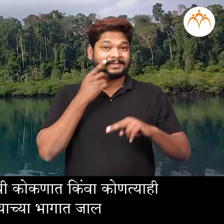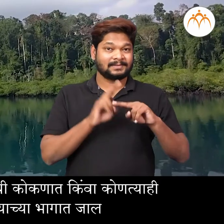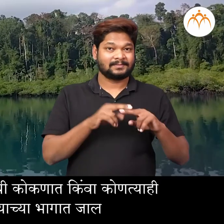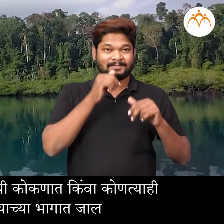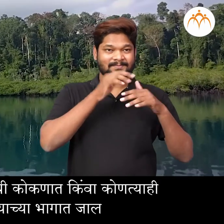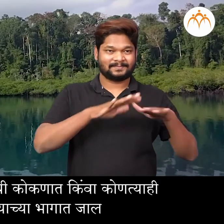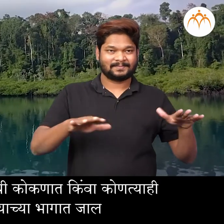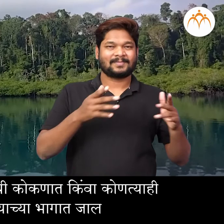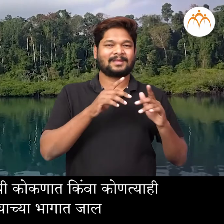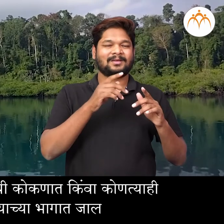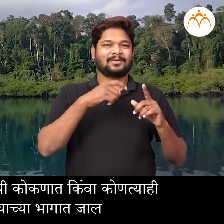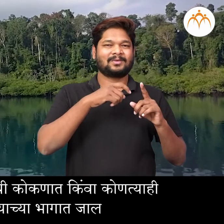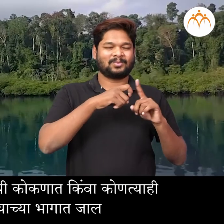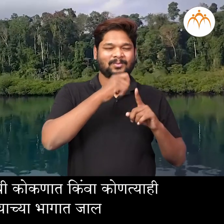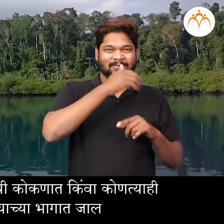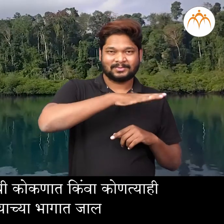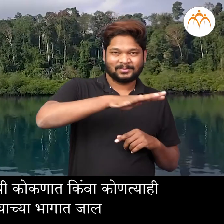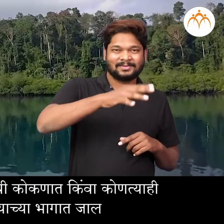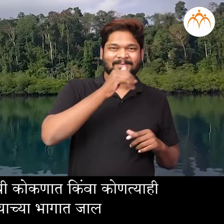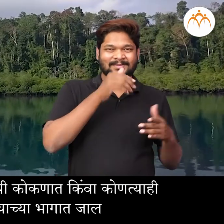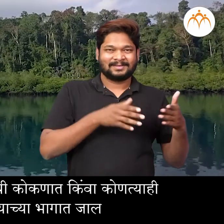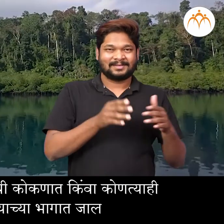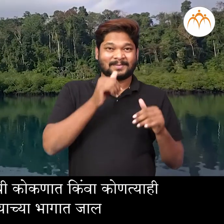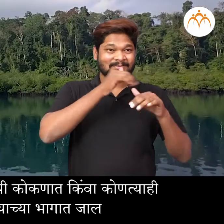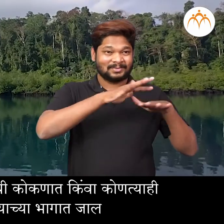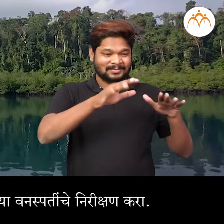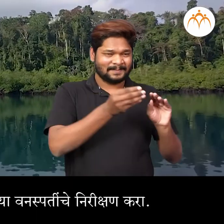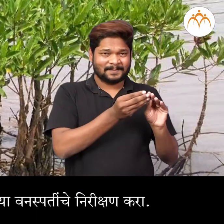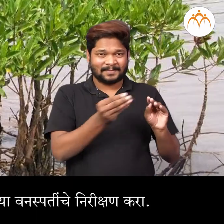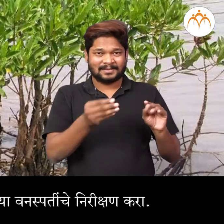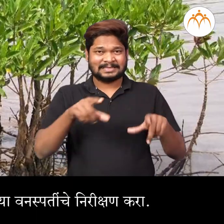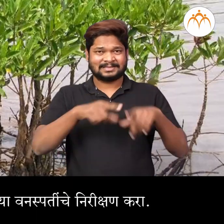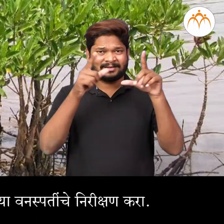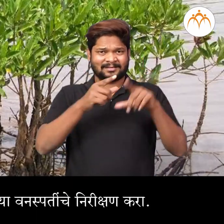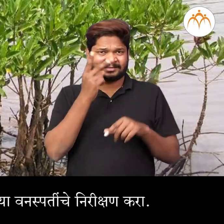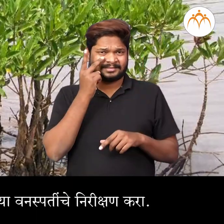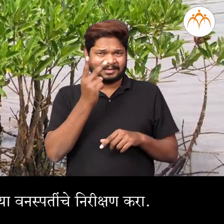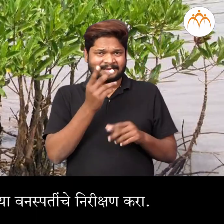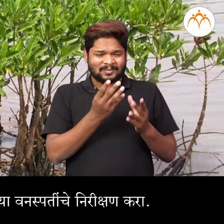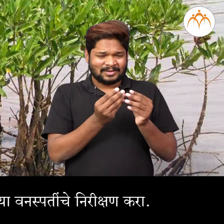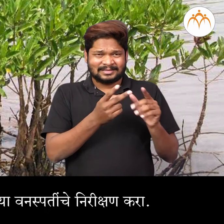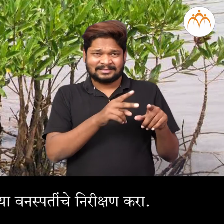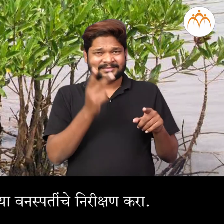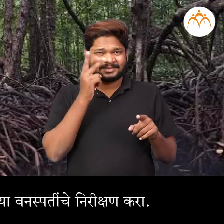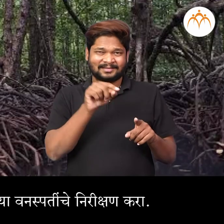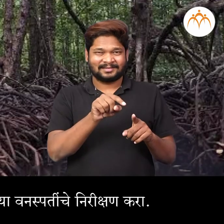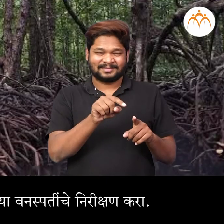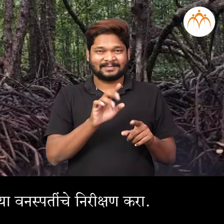कोकणा आध किवा कुणतिया ही समुद्र किनारय चा भागात जाल। तेवा mangroves नावाचा वनस्पतिन चे निरिक्षण